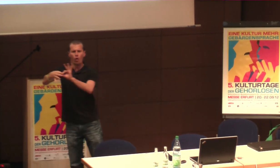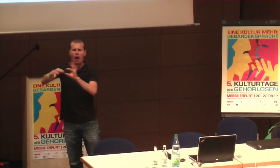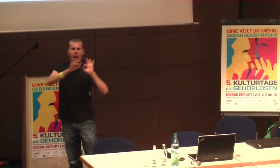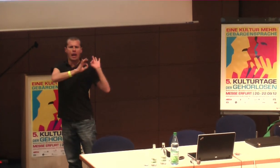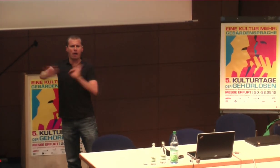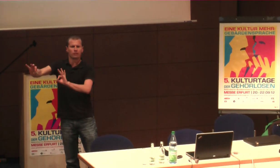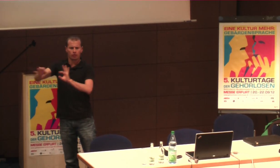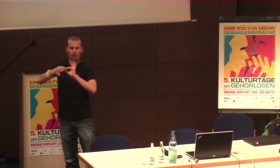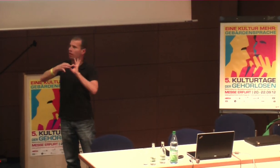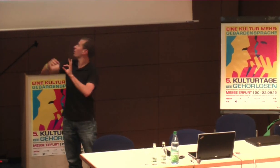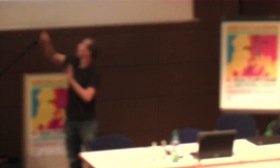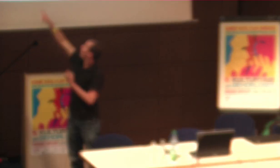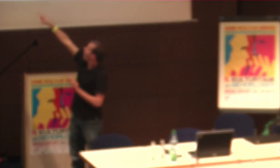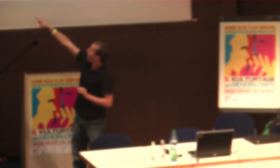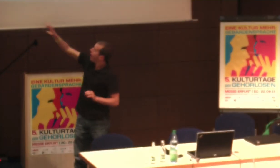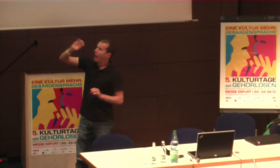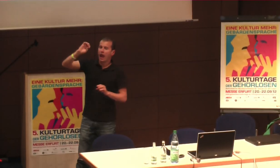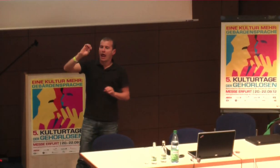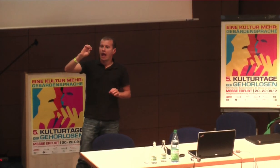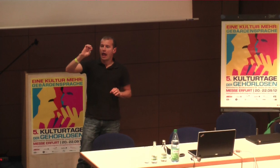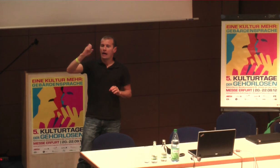hier haben wir die Exekutive, die das ausführende Organ darstellt.